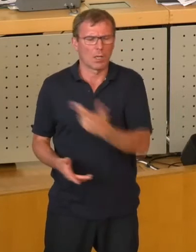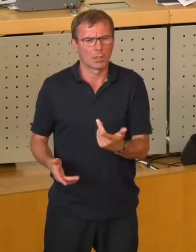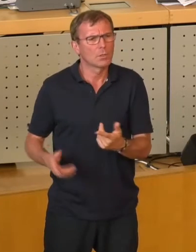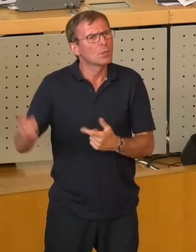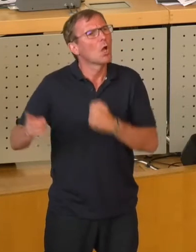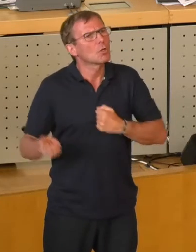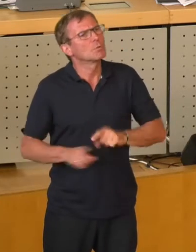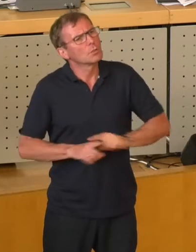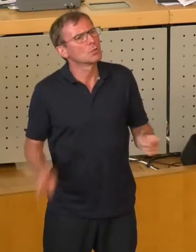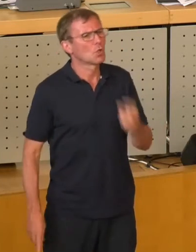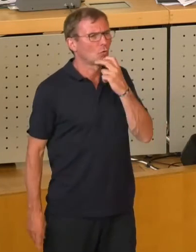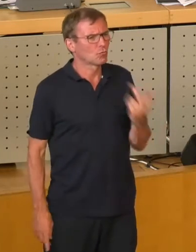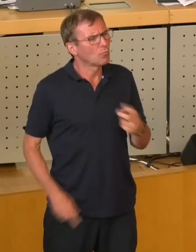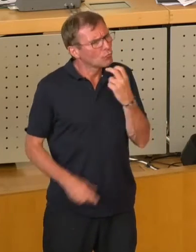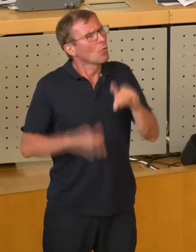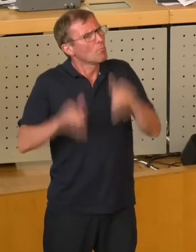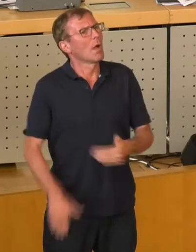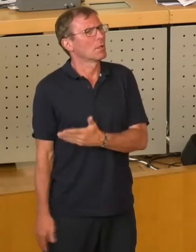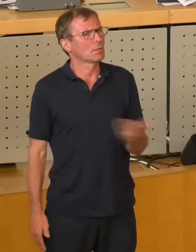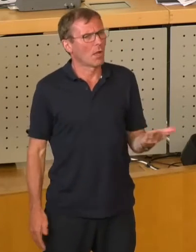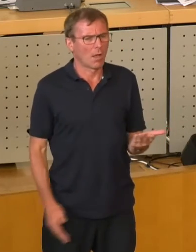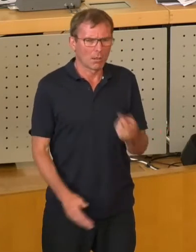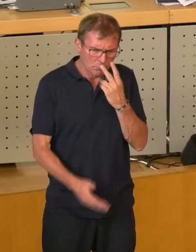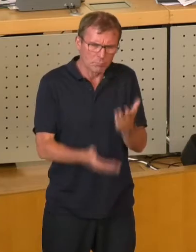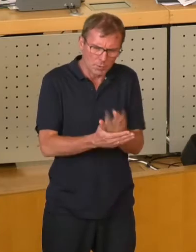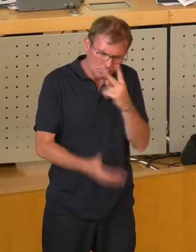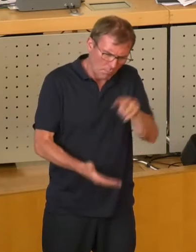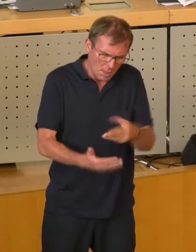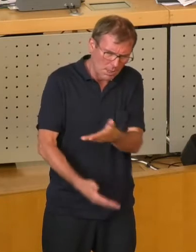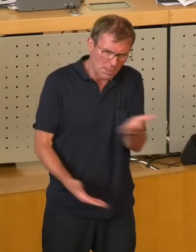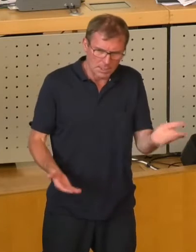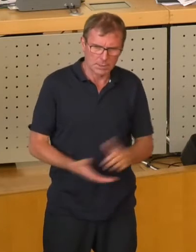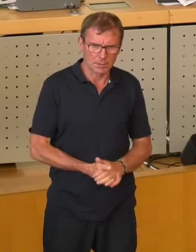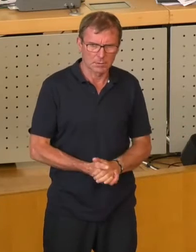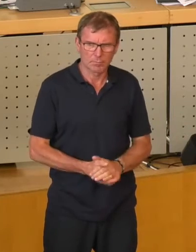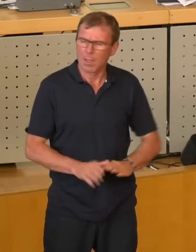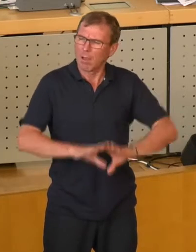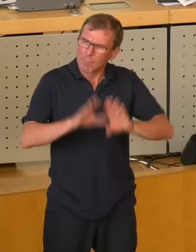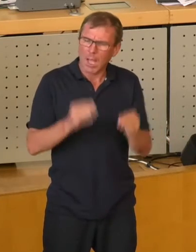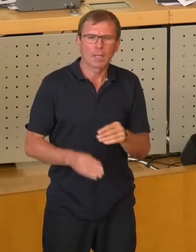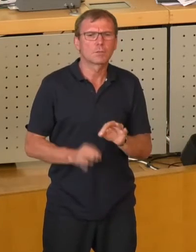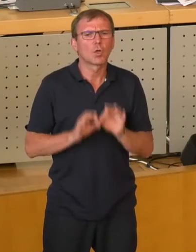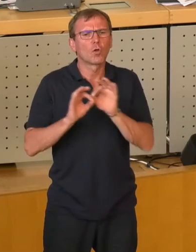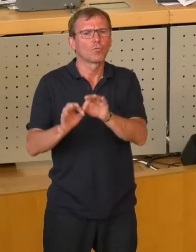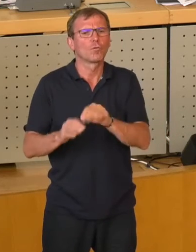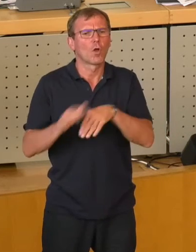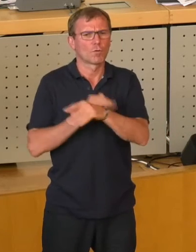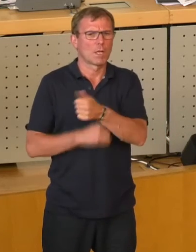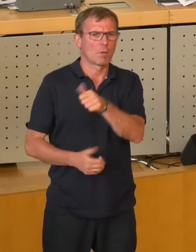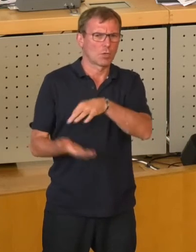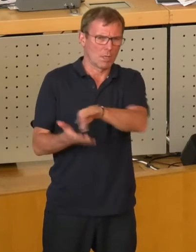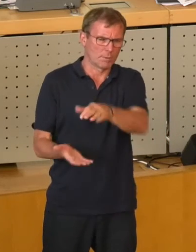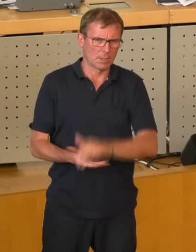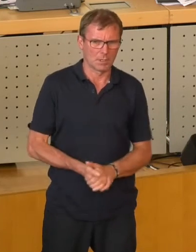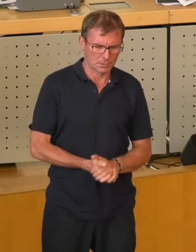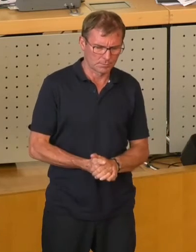um ihren eigenen Strom. Das wird, sehen Sie in den Akteneinsichten, wenn Sie es mal nachlesen, das wird alles pauschal bezahlt. Meine Damen und